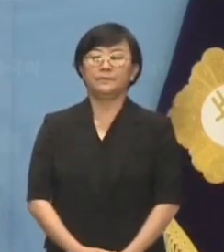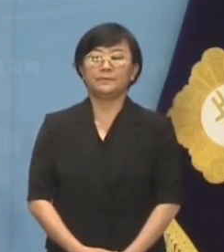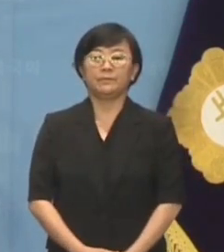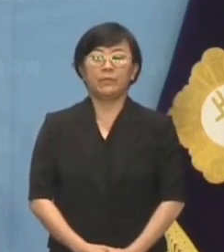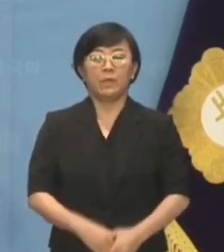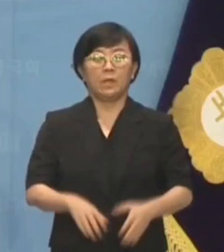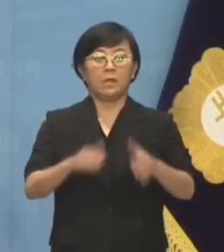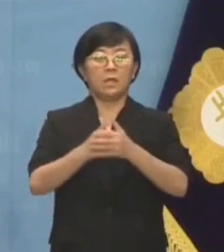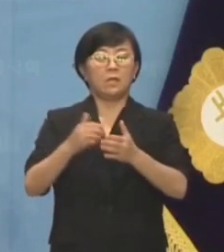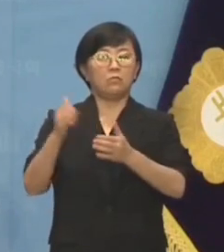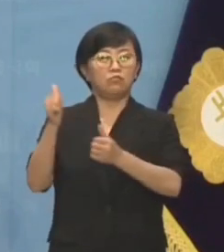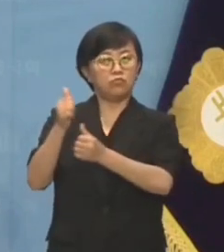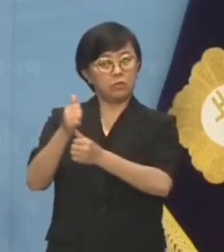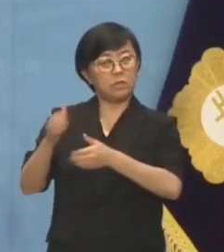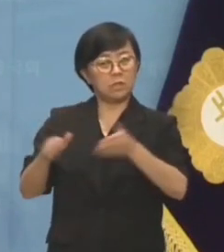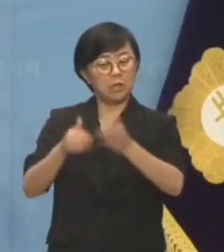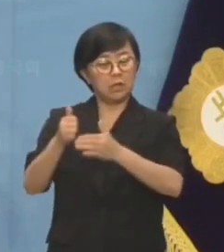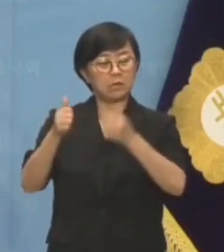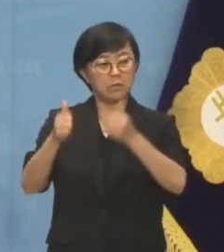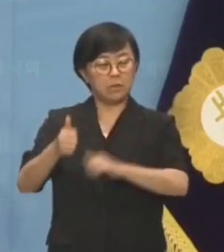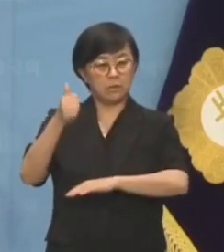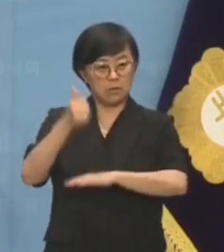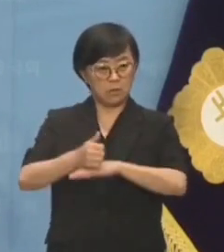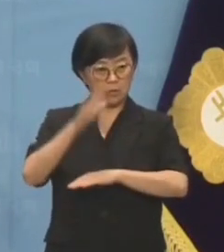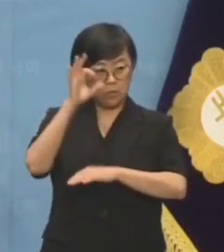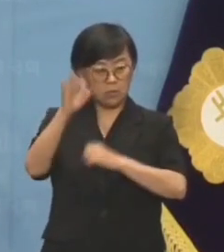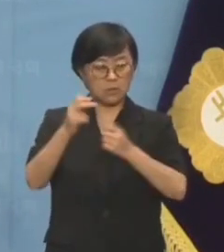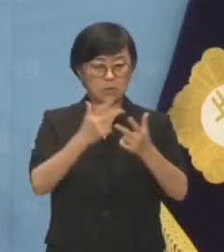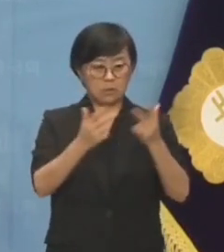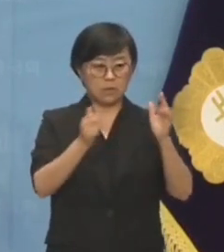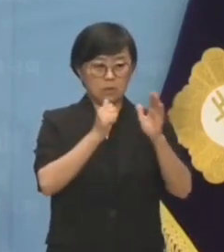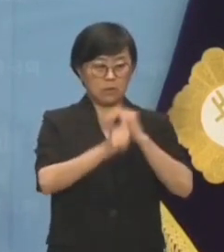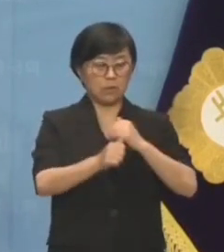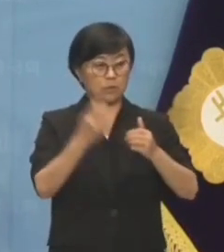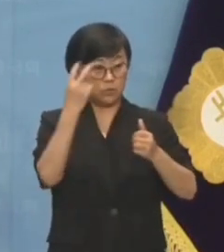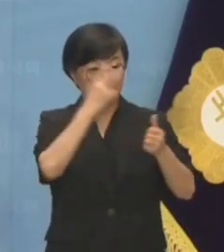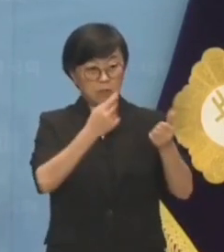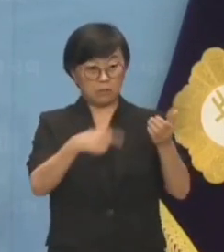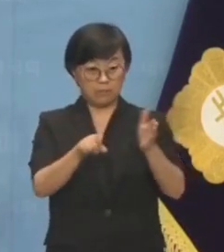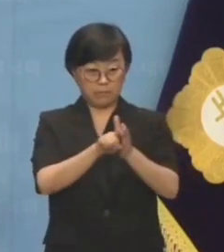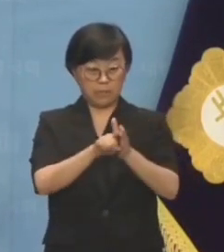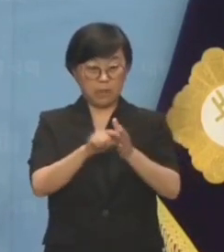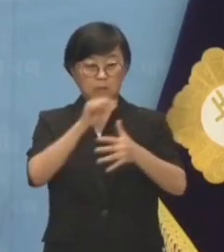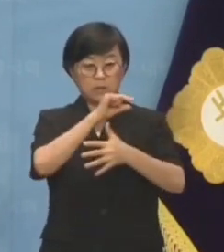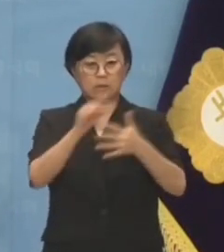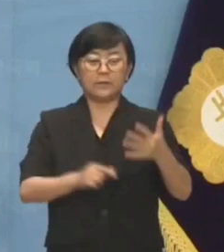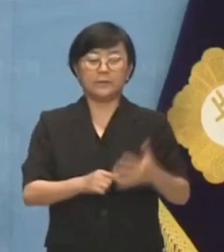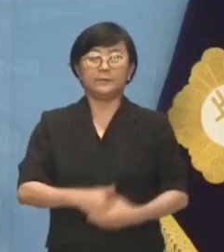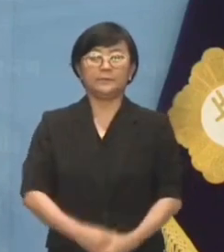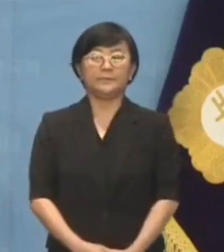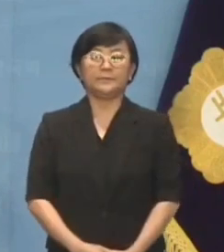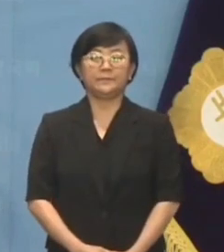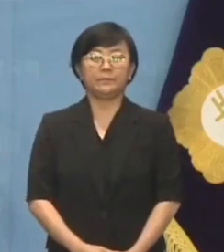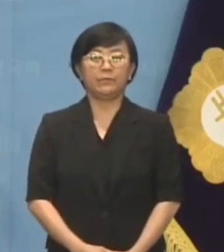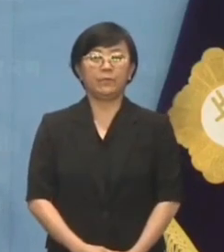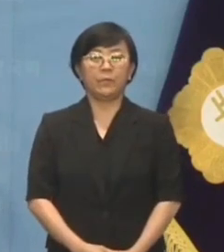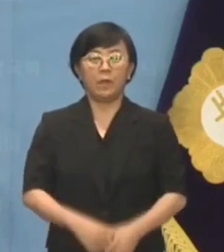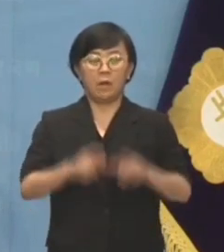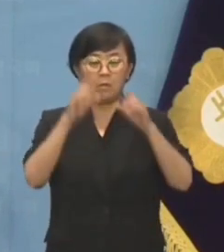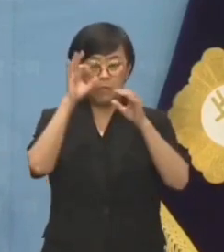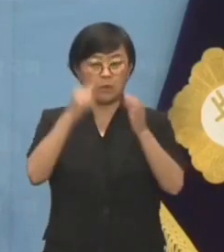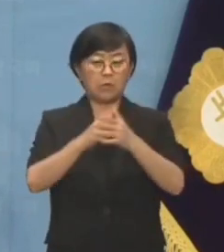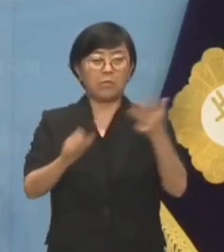이화영 부지사에 대한 재판 결과를 지켜보고 이재명 대표를 조사하기 위한 절차입니다. 누가